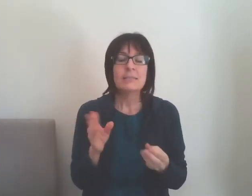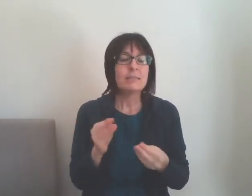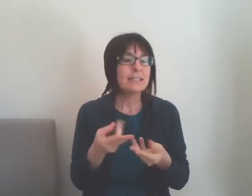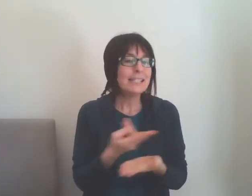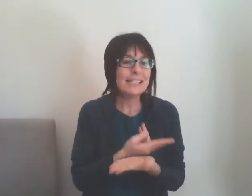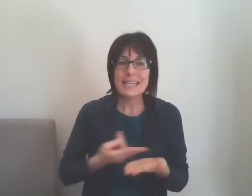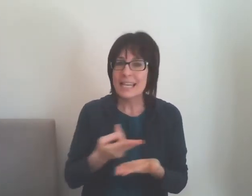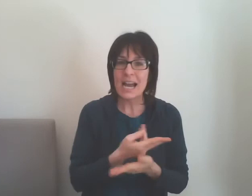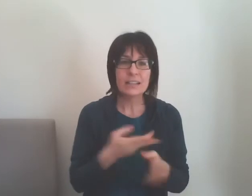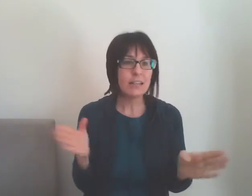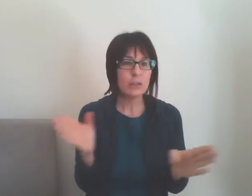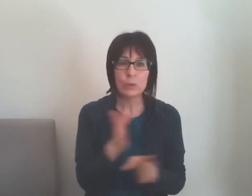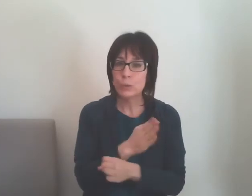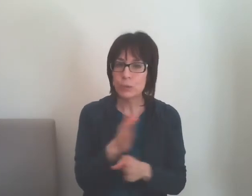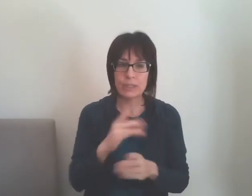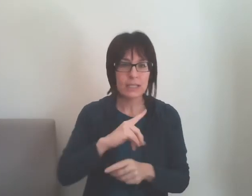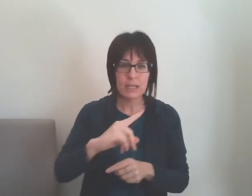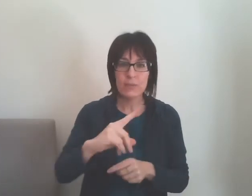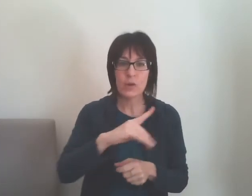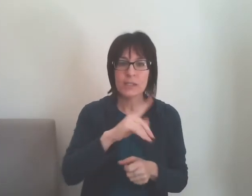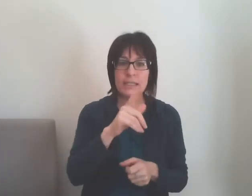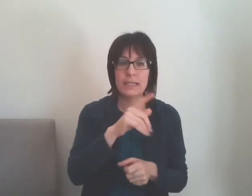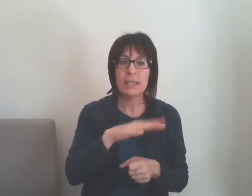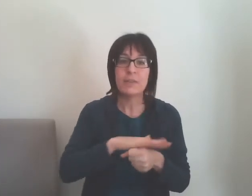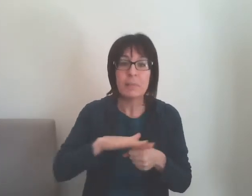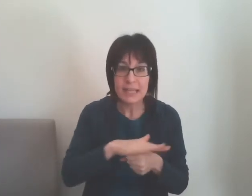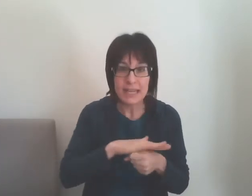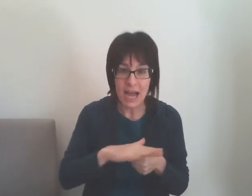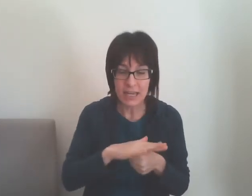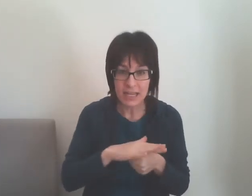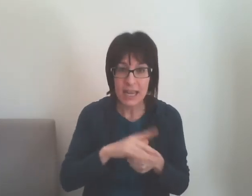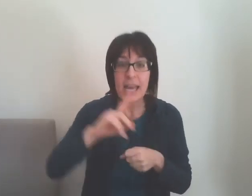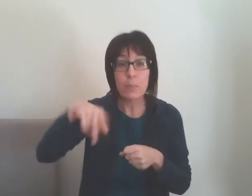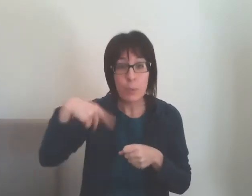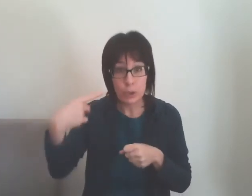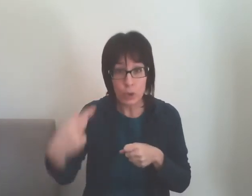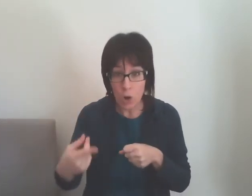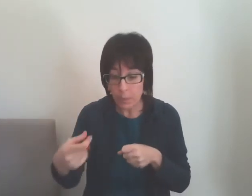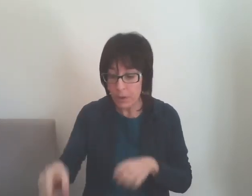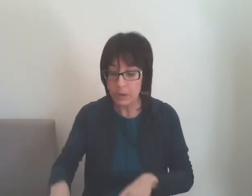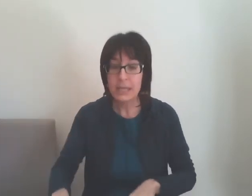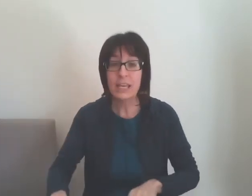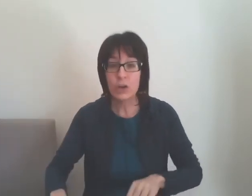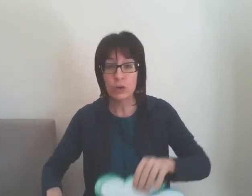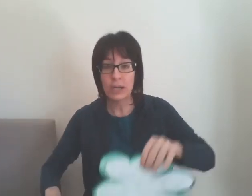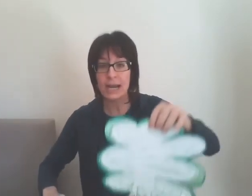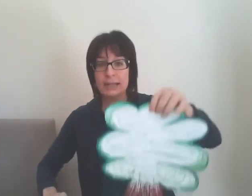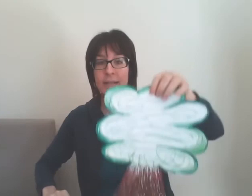Disegnate tutti i vostri familiari e poi dopo incollateli